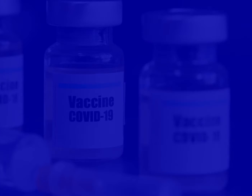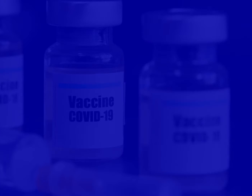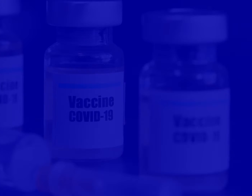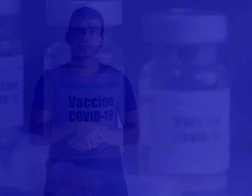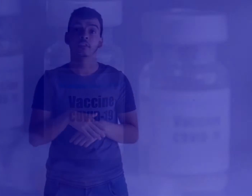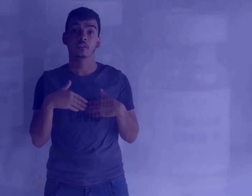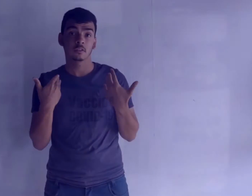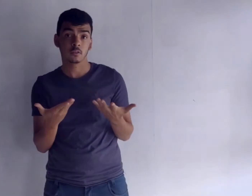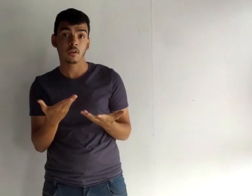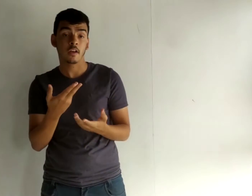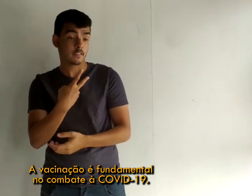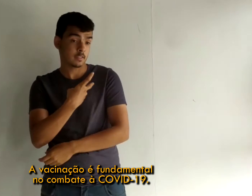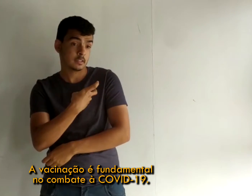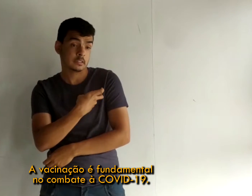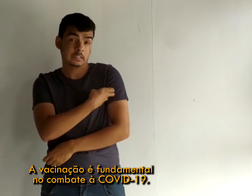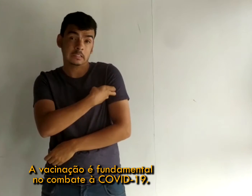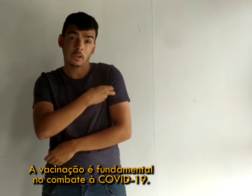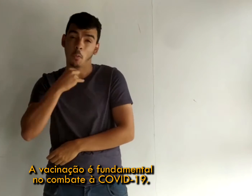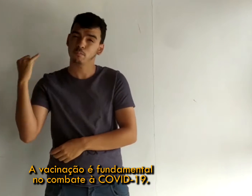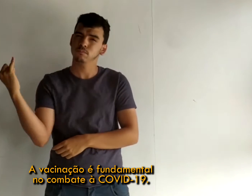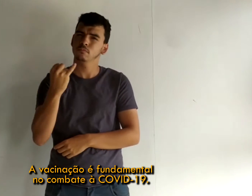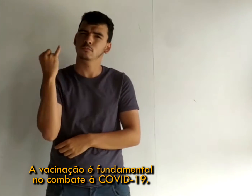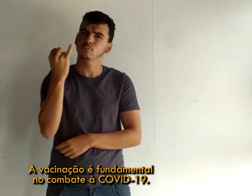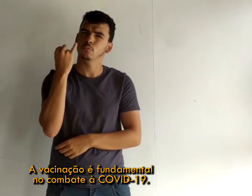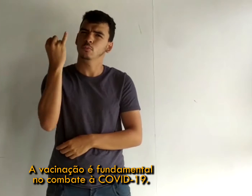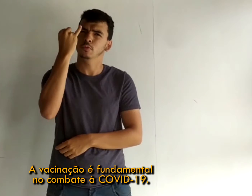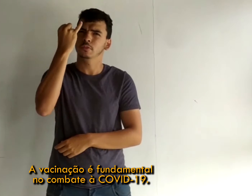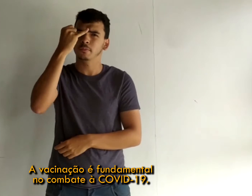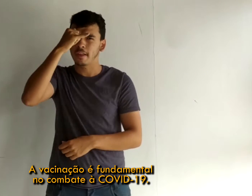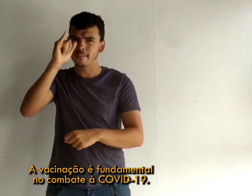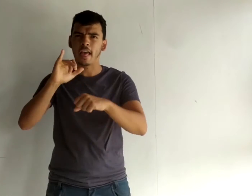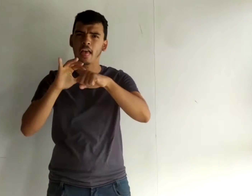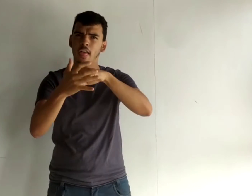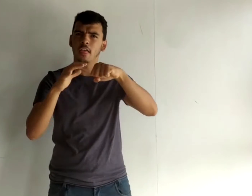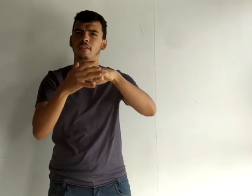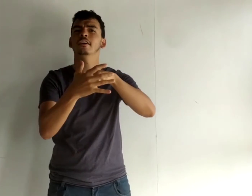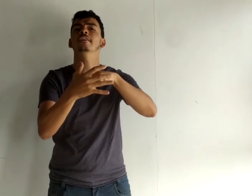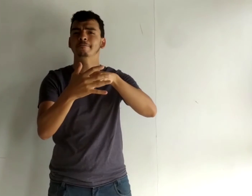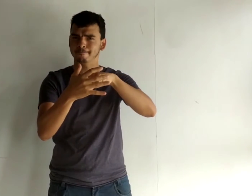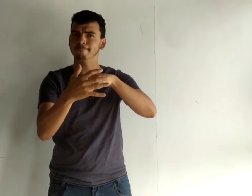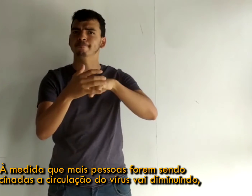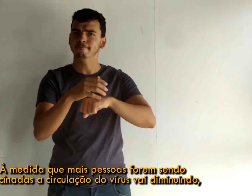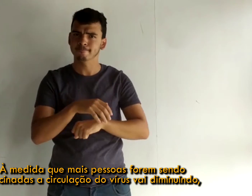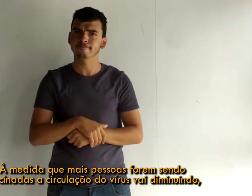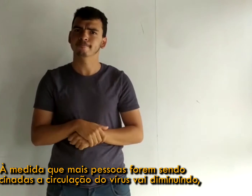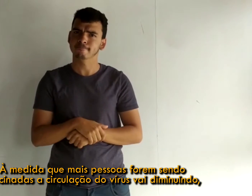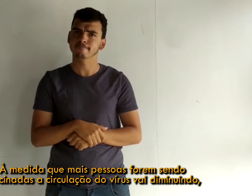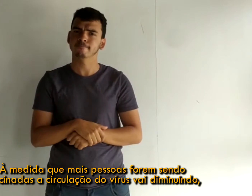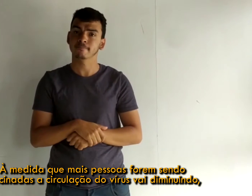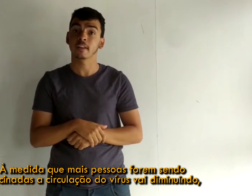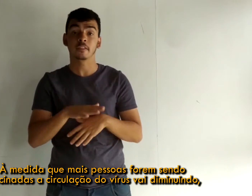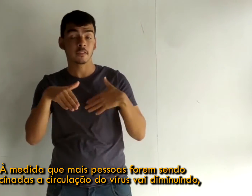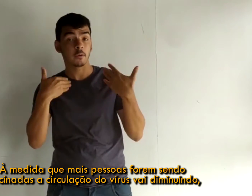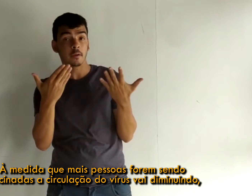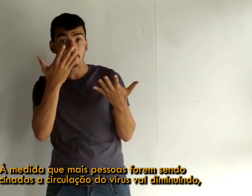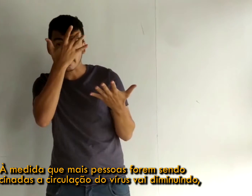A vacinação é fundamental no combate à covid-19. À medida que mais pessoas forem sendo